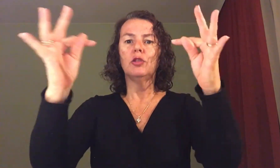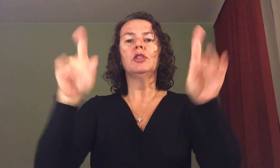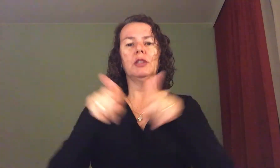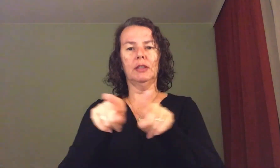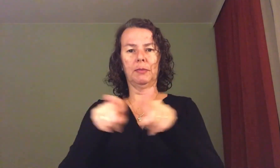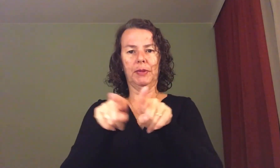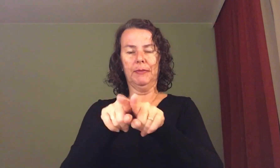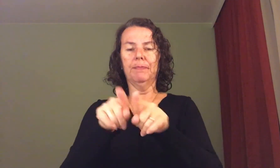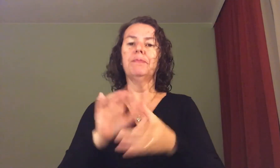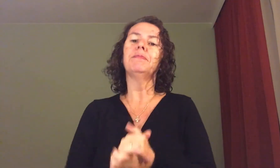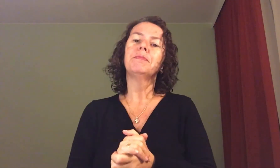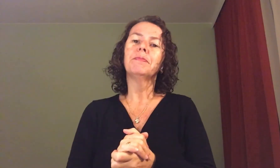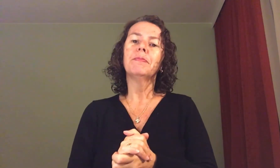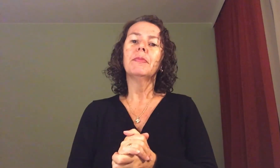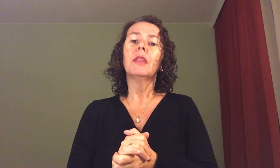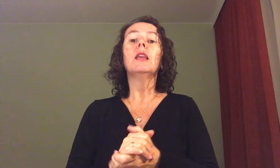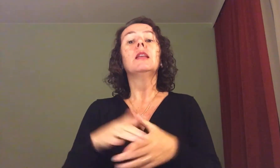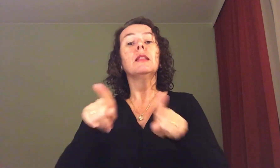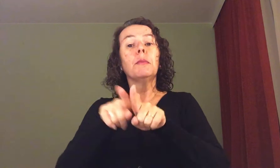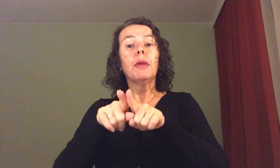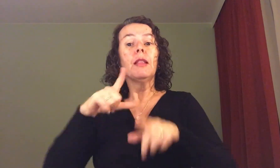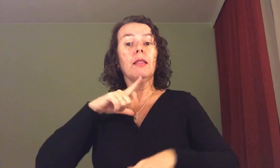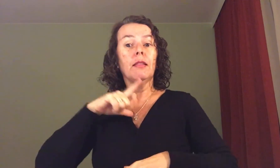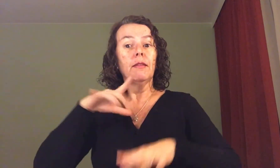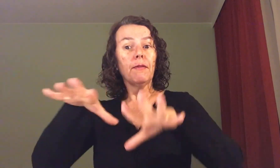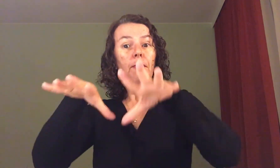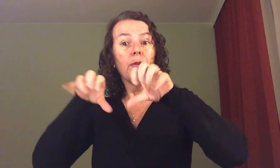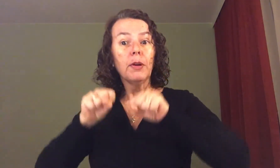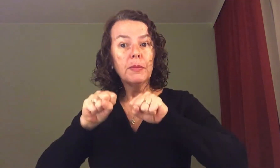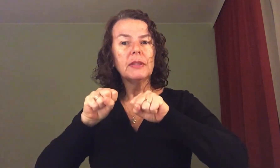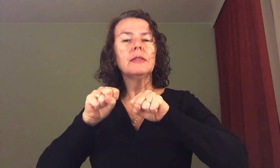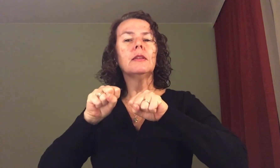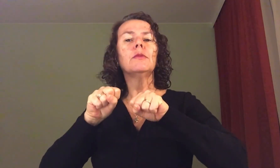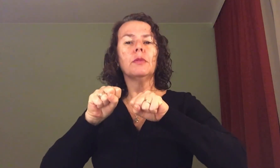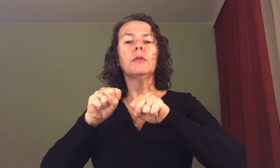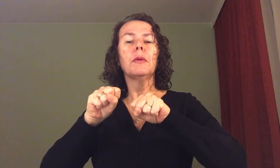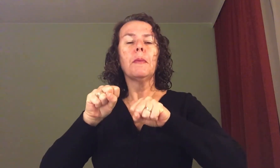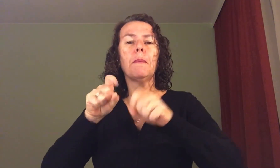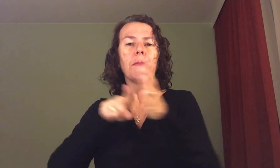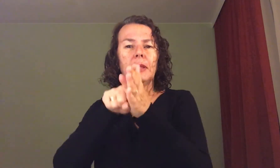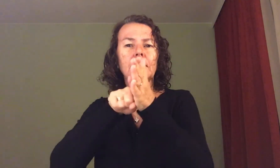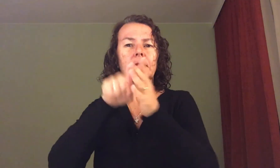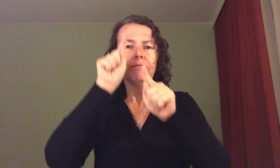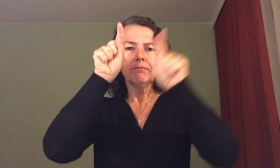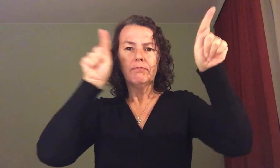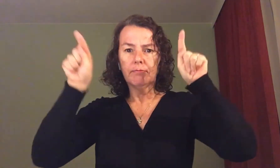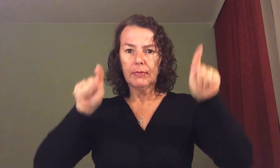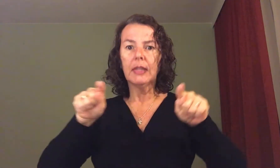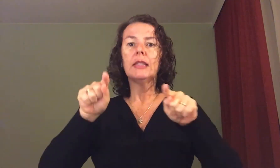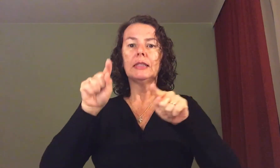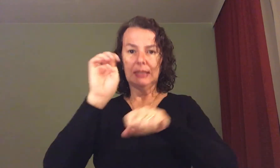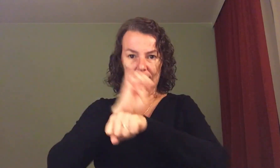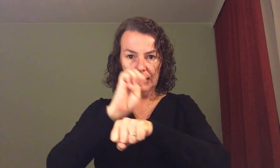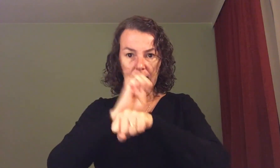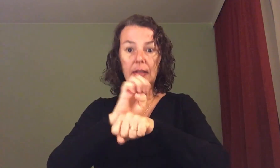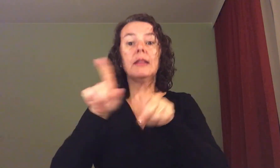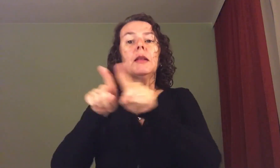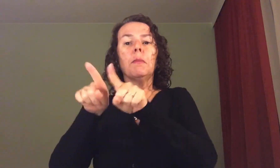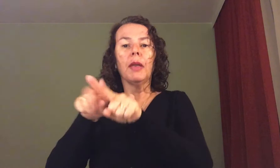realizadas formações com pesquisadores dos estados envolvidos, incluindo também o Rio de Janeiro.